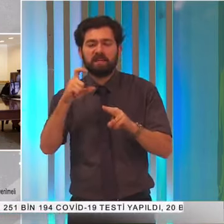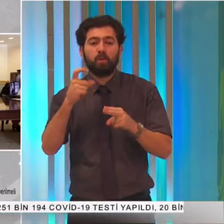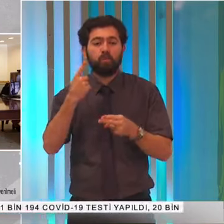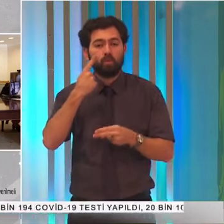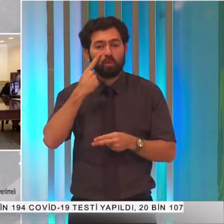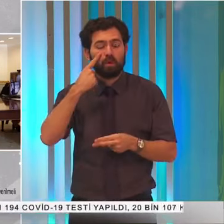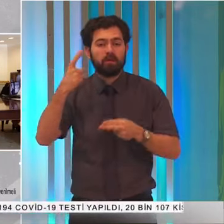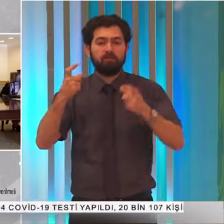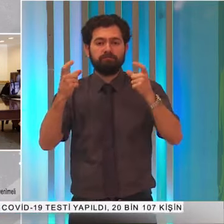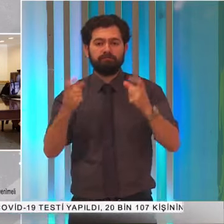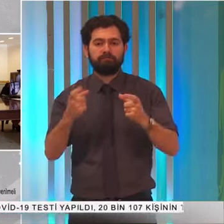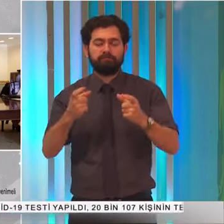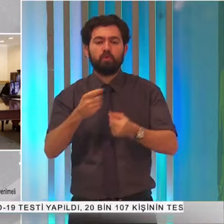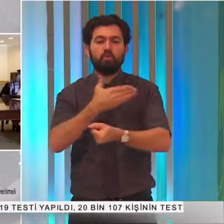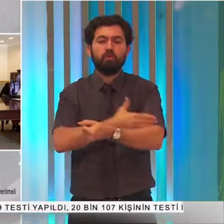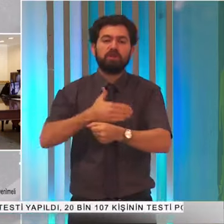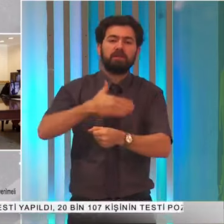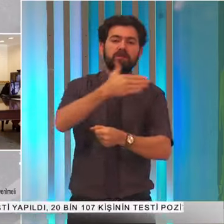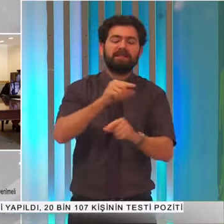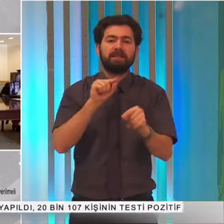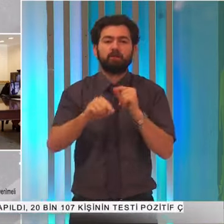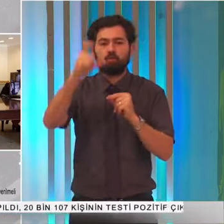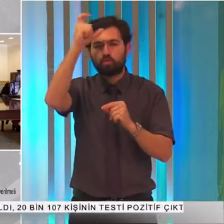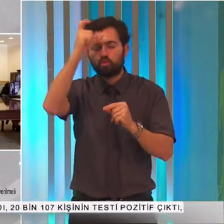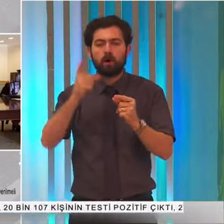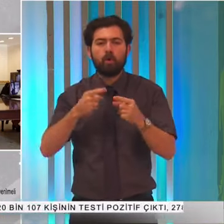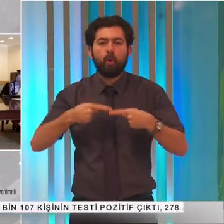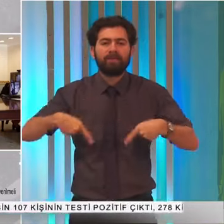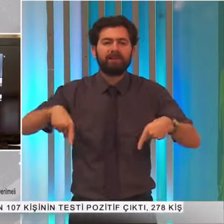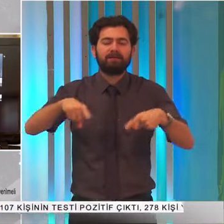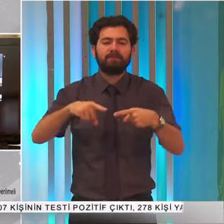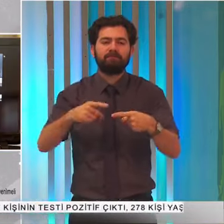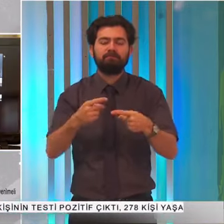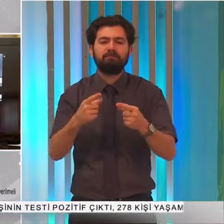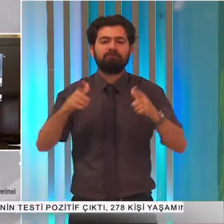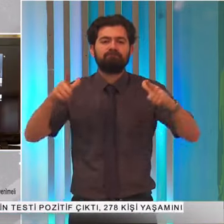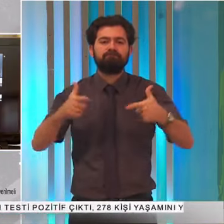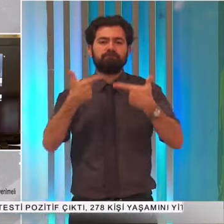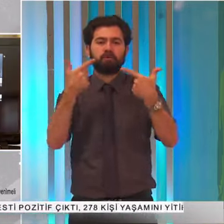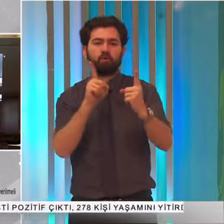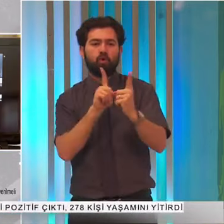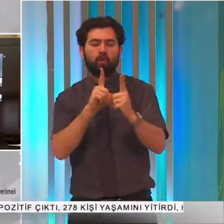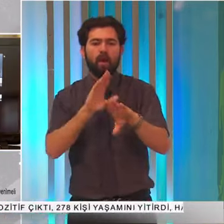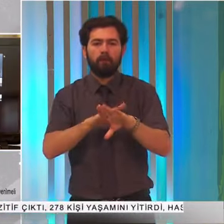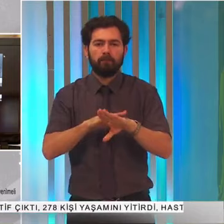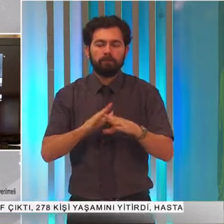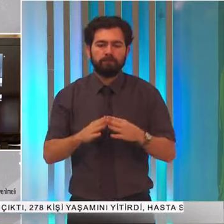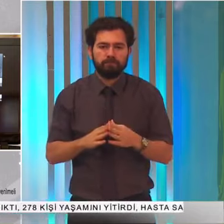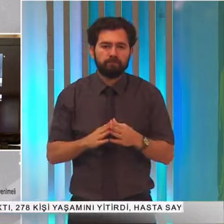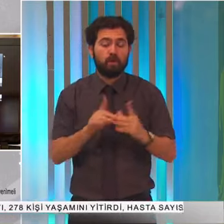Cumhurbaşkanlığı Yurtdışı Kıbrıslı Türkler Komitesi ile çevrim için görüşme gerçekleştirdi.